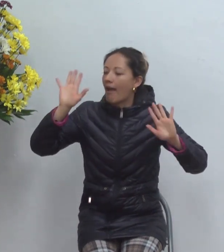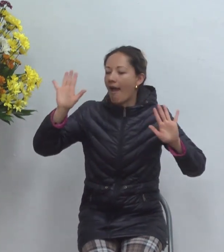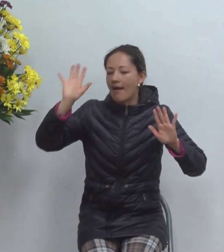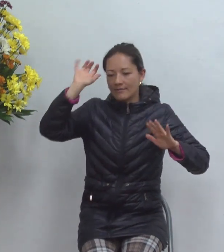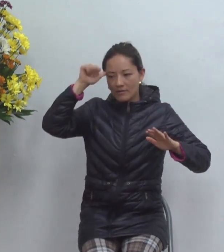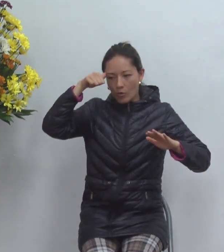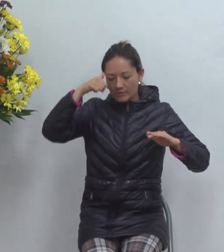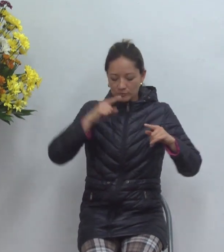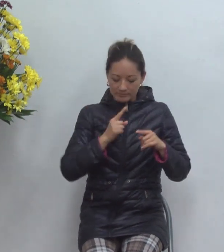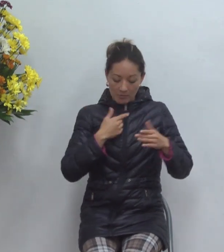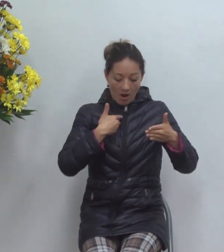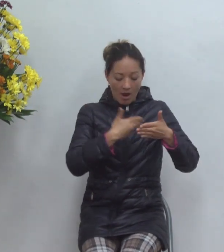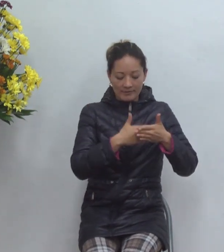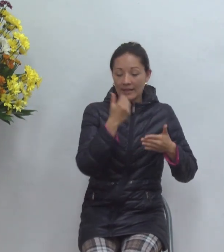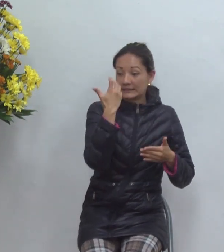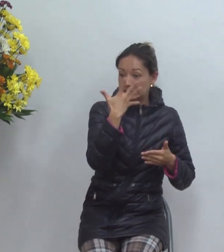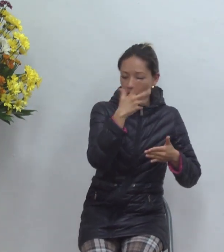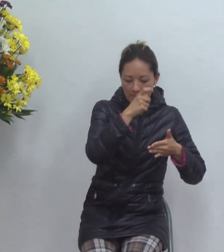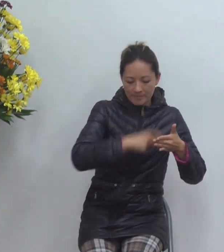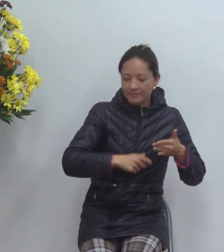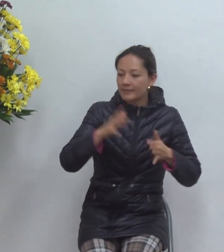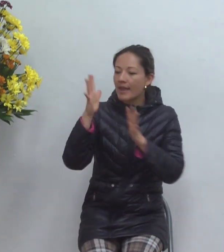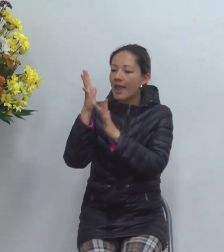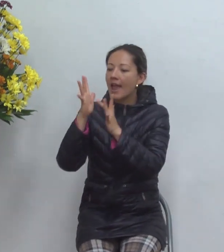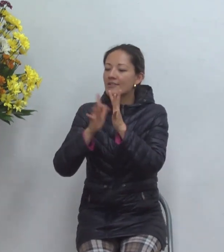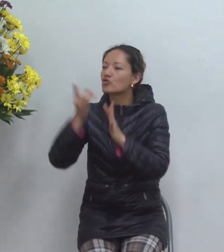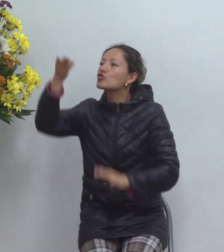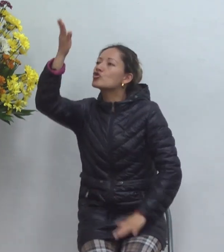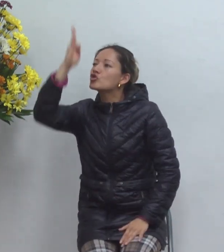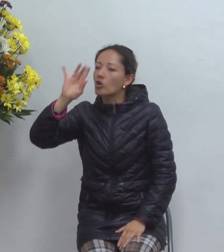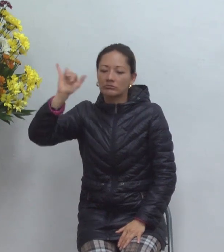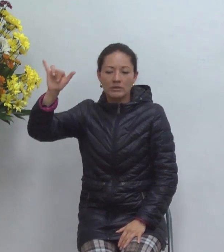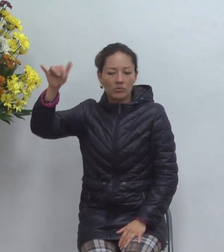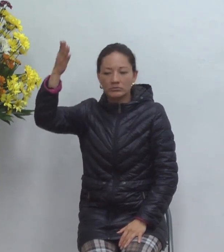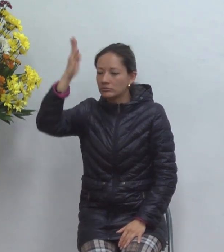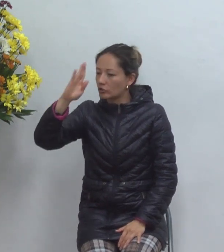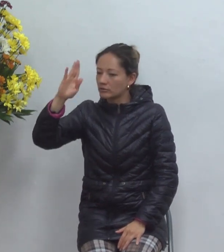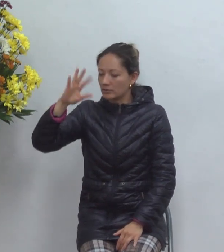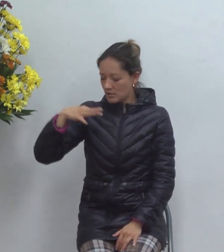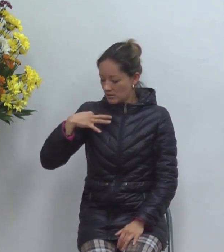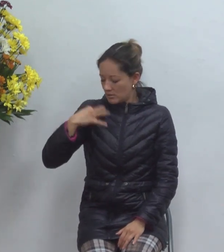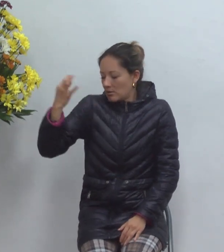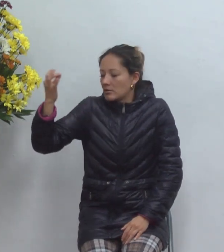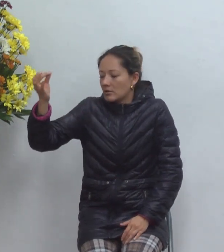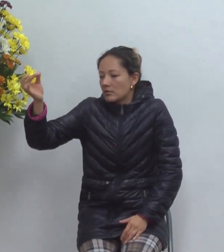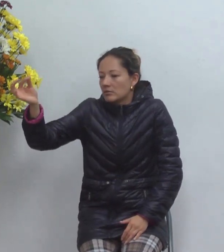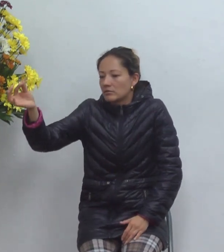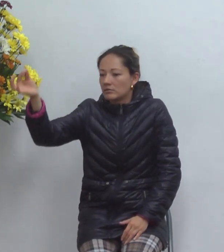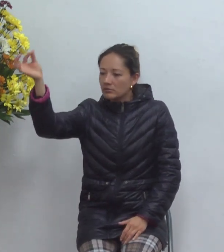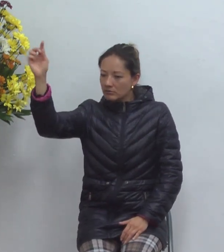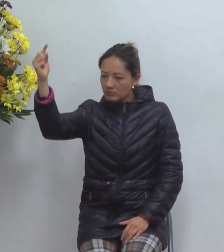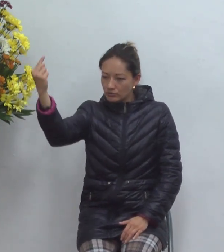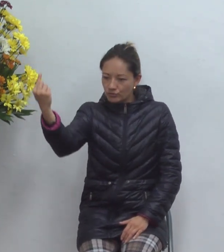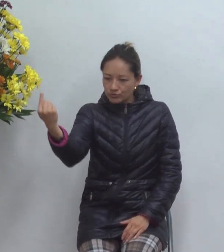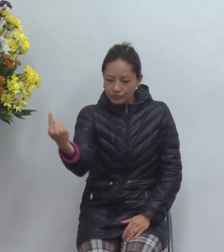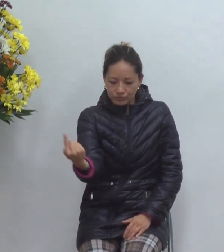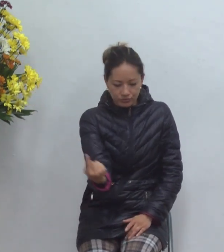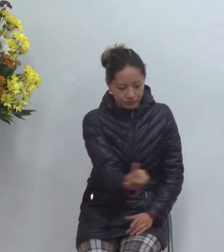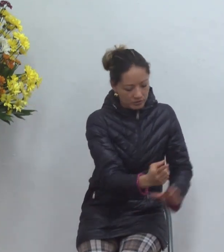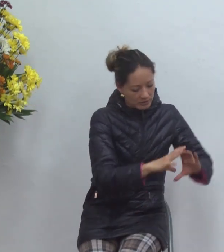y que como es el único que es Dios nadie más es Dios los ángeles no son Dios los profetas no son Dios los apóstoles